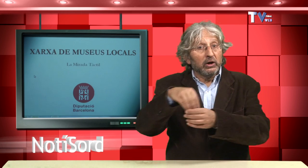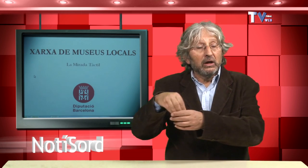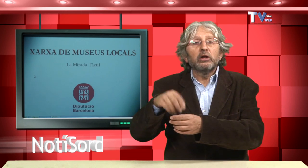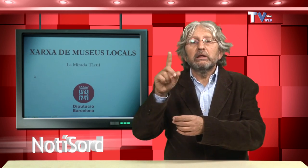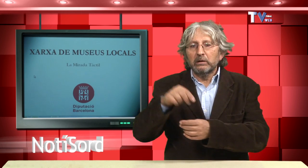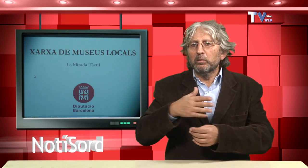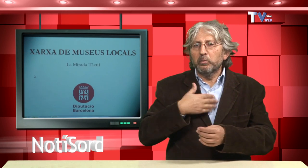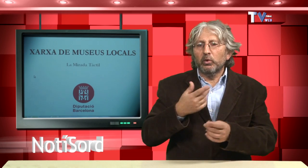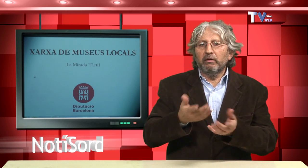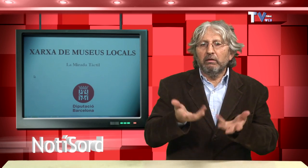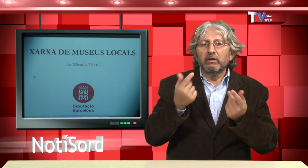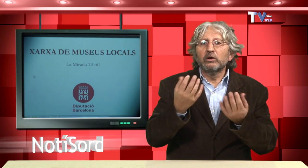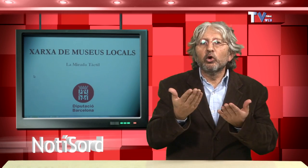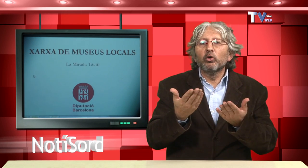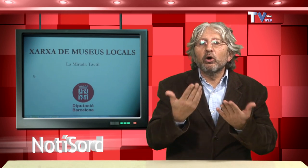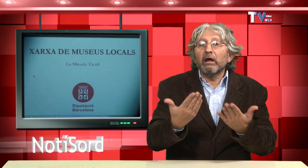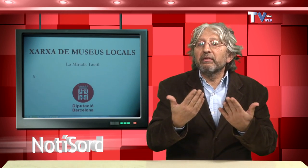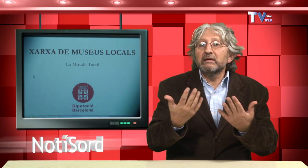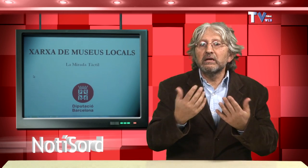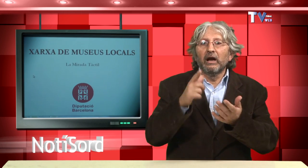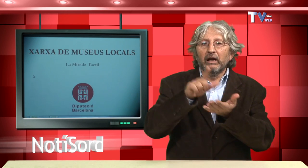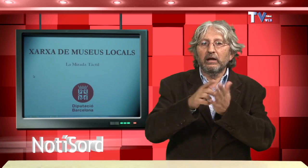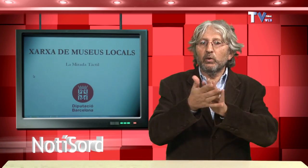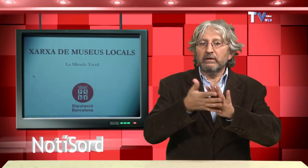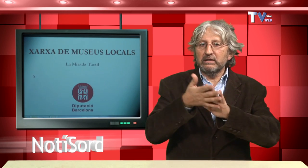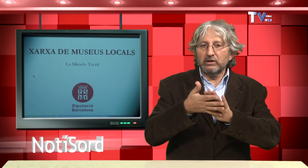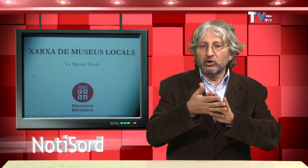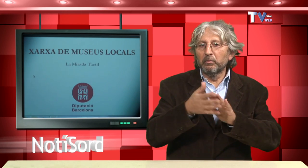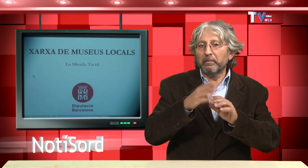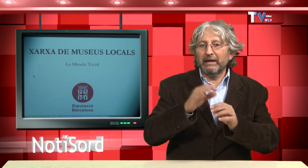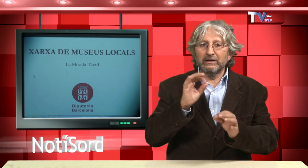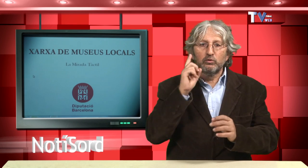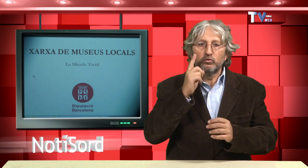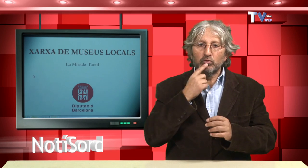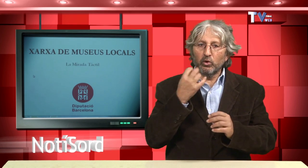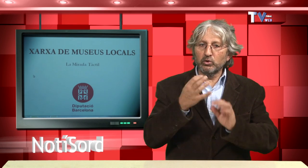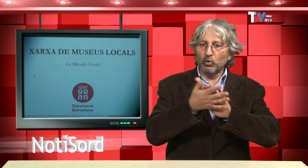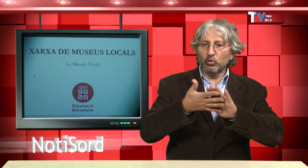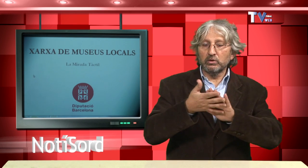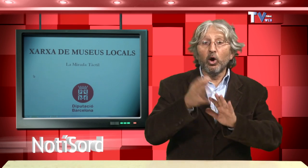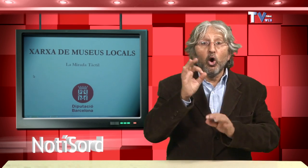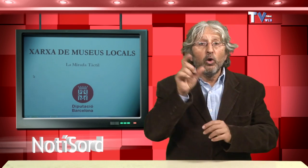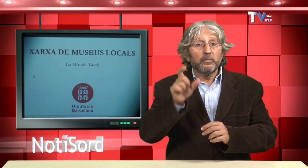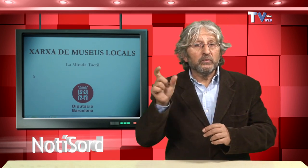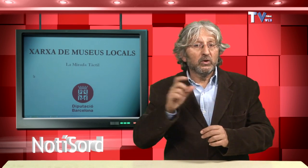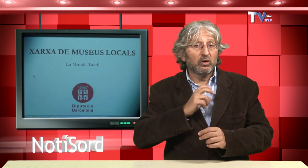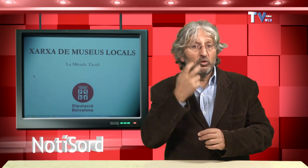normalitzada els mecanismes de relació més adequats pel seu procés d'enriquiment intel·lectual. Els seus